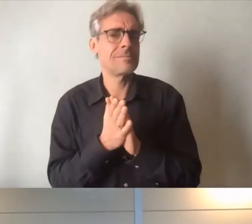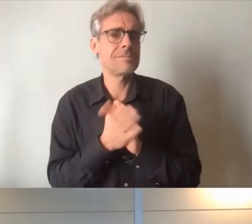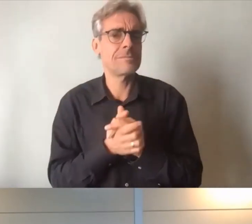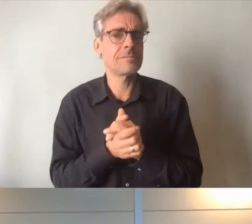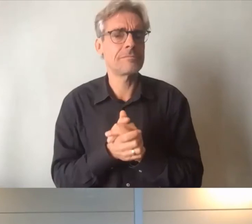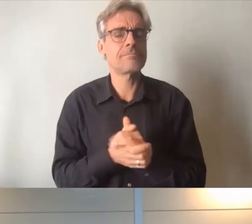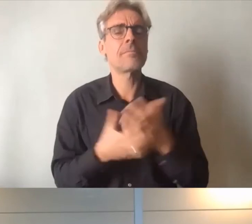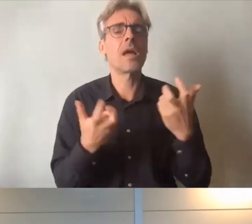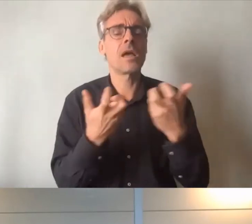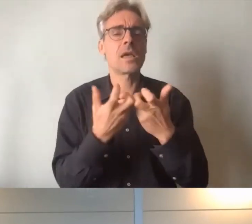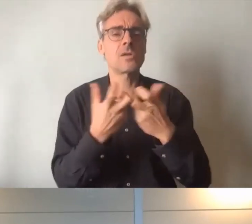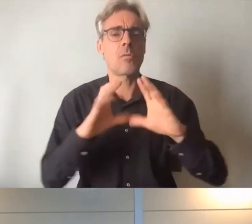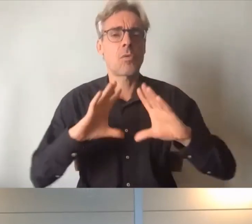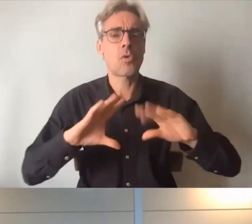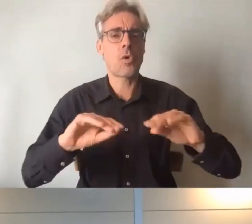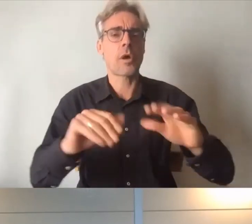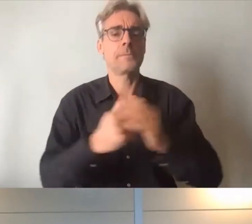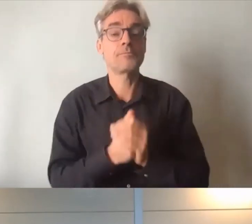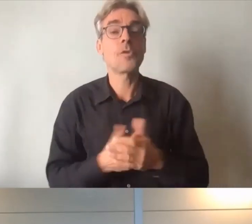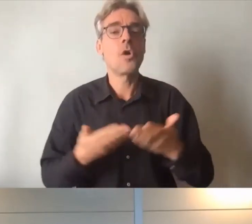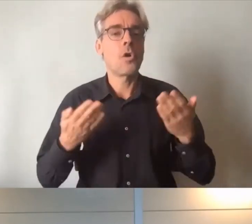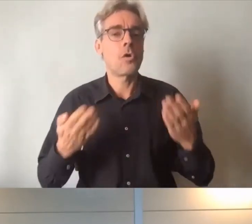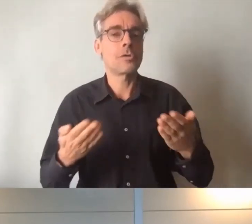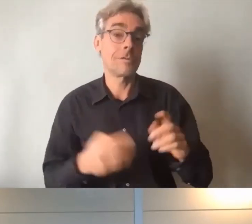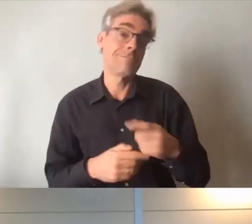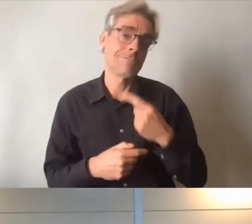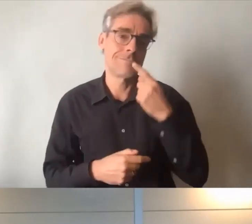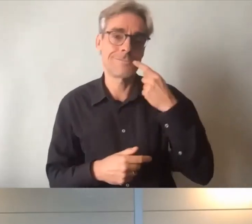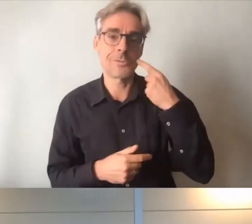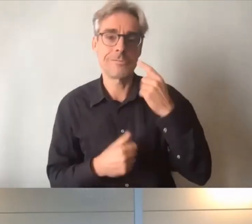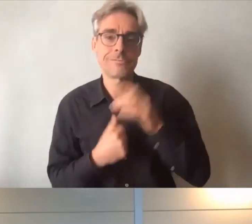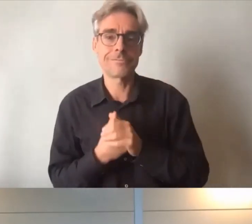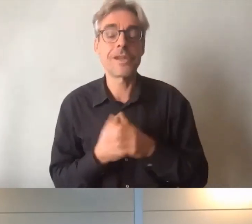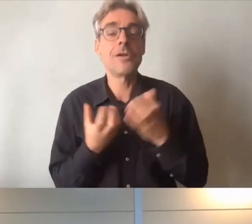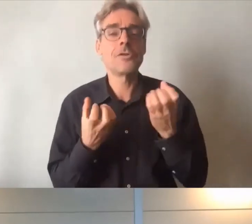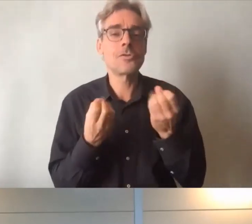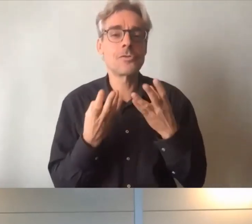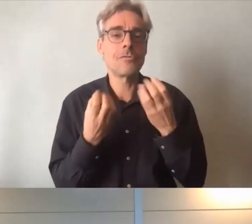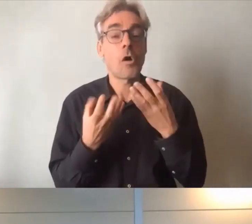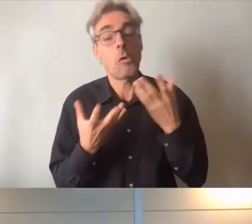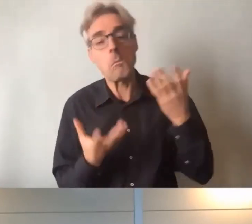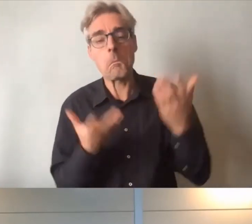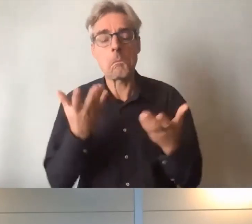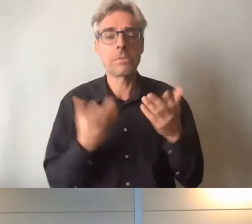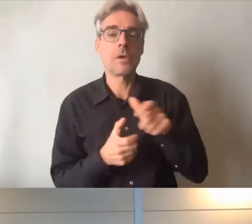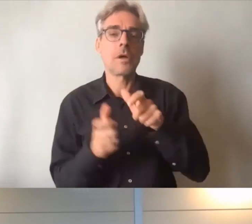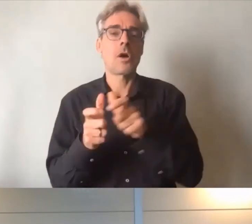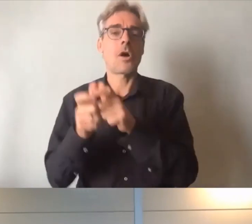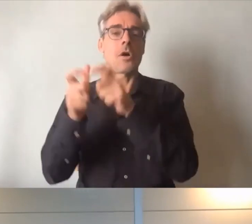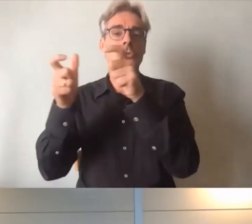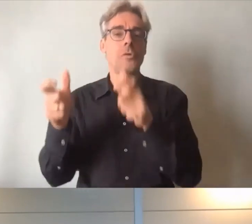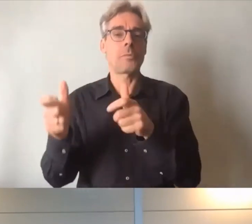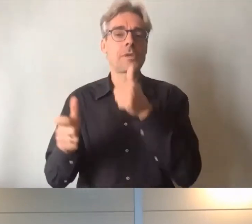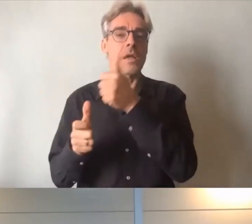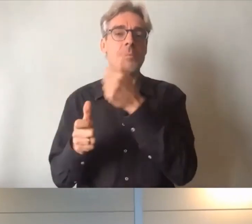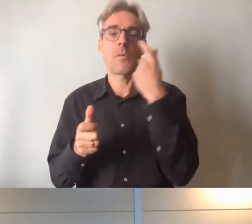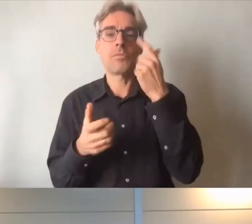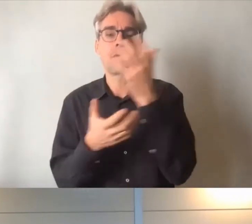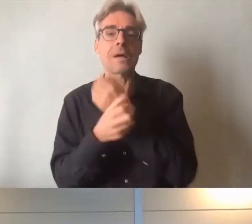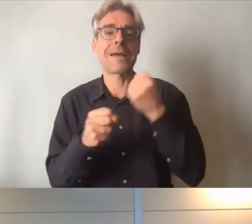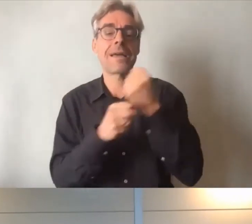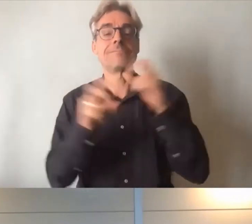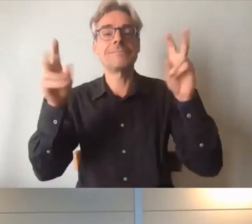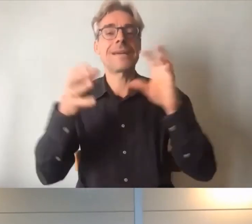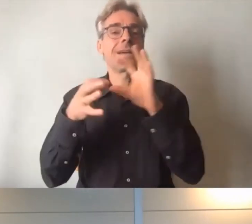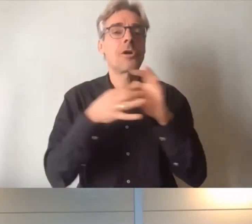un exemple on sait aujourd'hui j'en souris que souvent parfois les entreprises pour créer de la cohésion